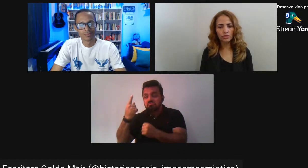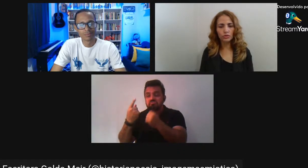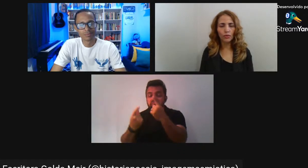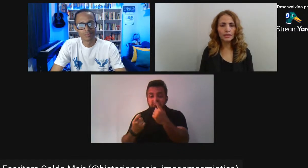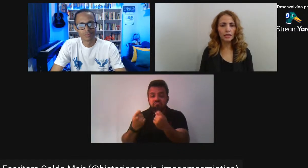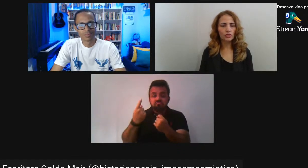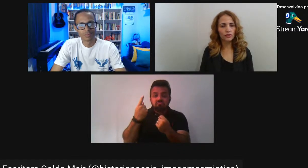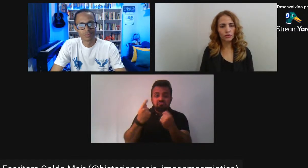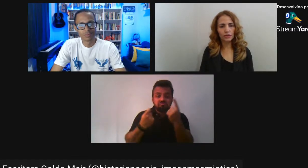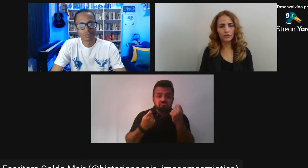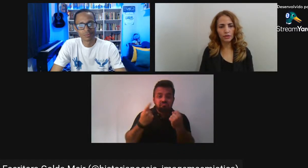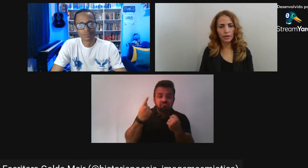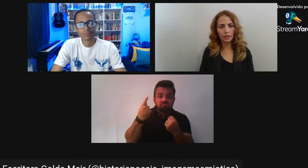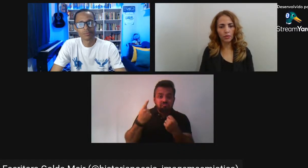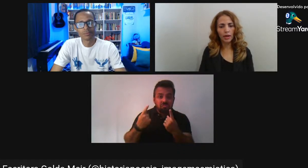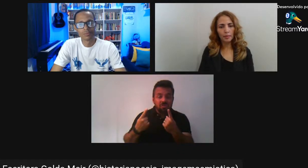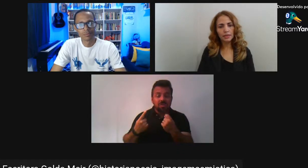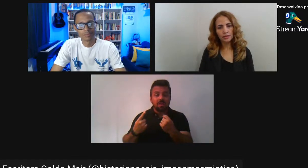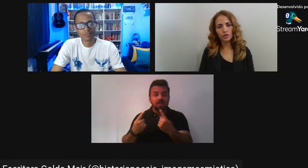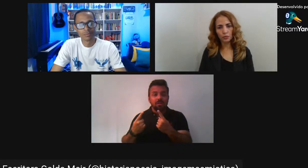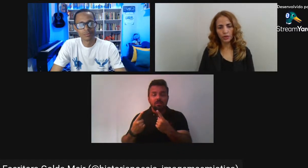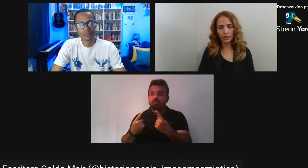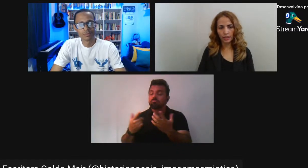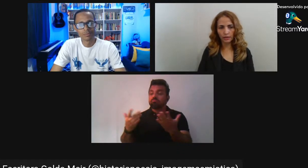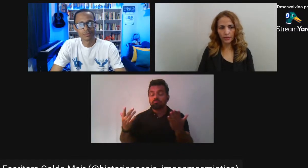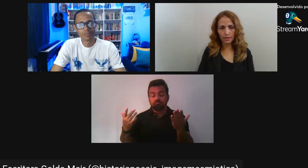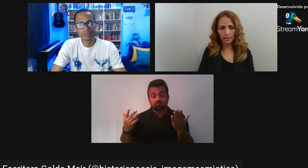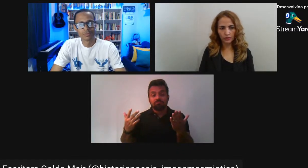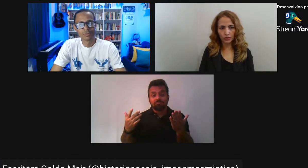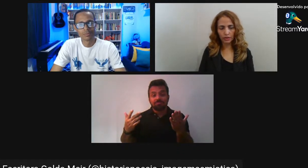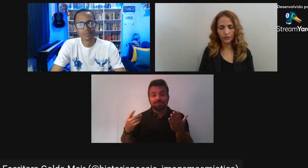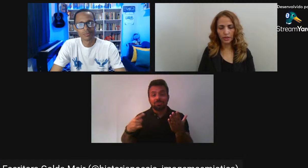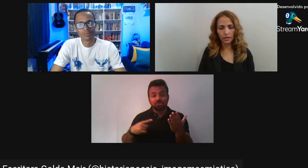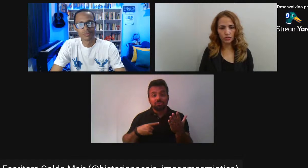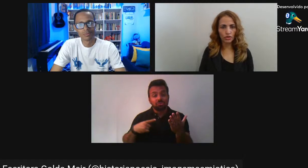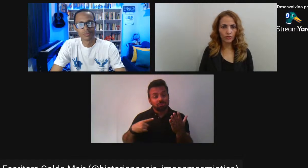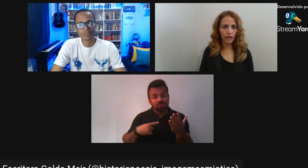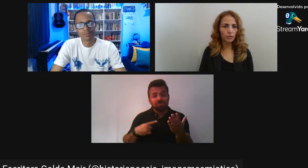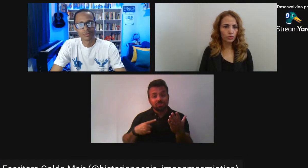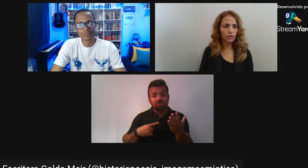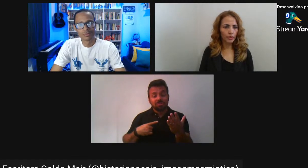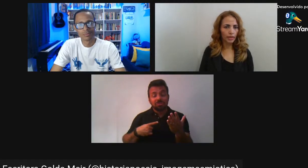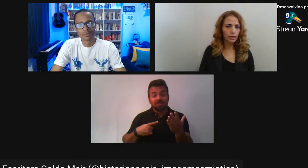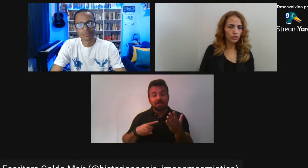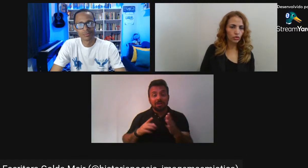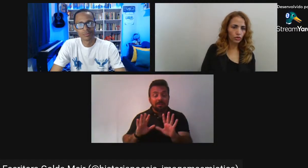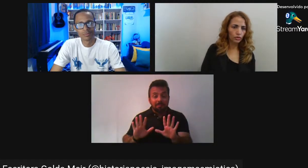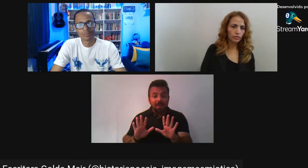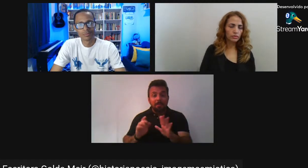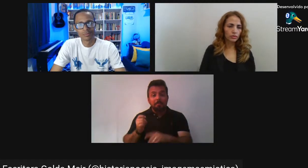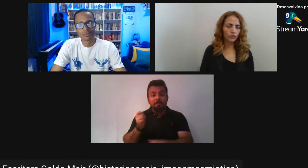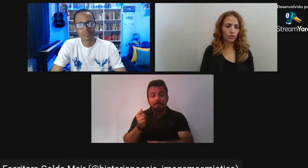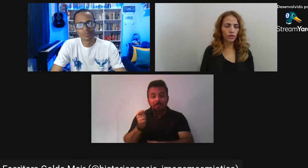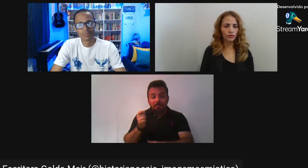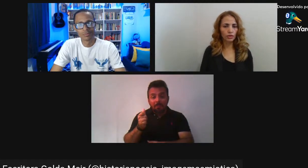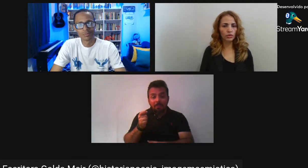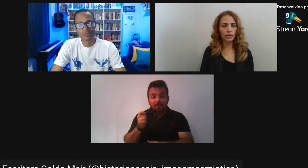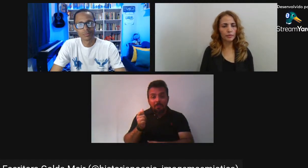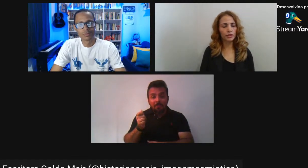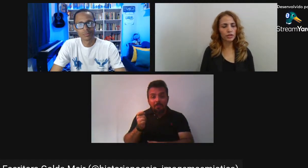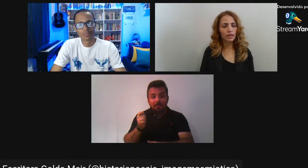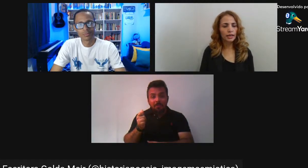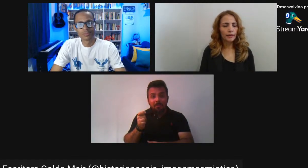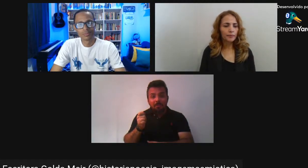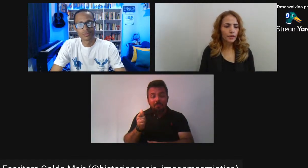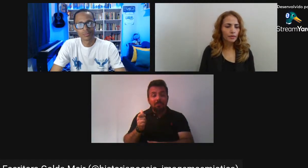restrito Com acesso A fotografia do militão Mas ele se dispunha A fazer essa fotografia E isso já fala muito Também Do fotógrafo Do